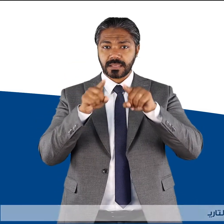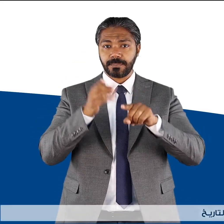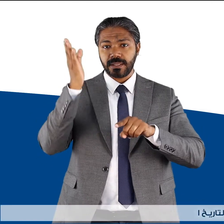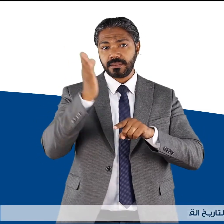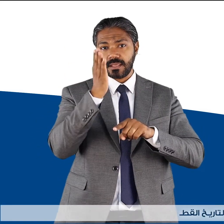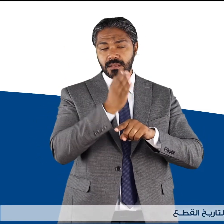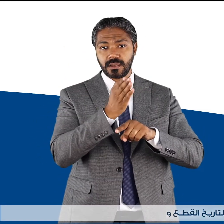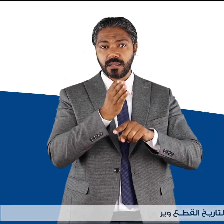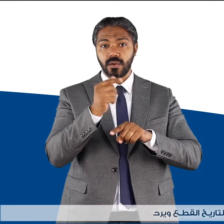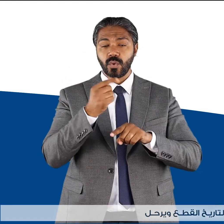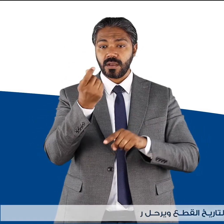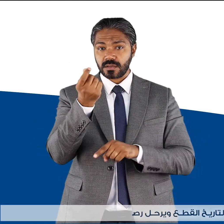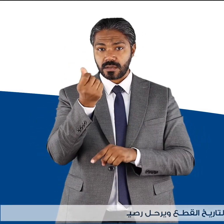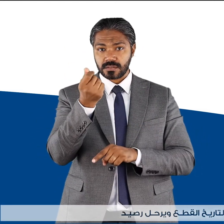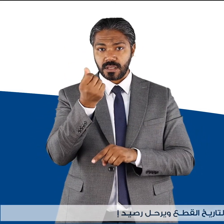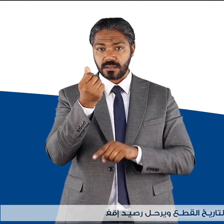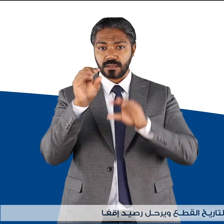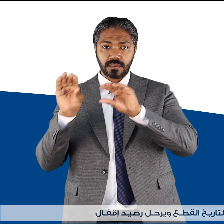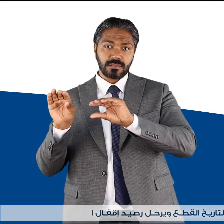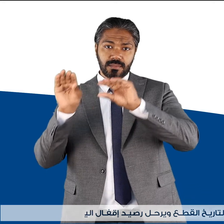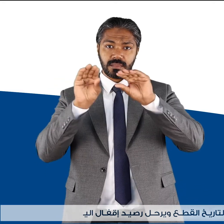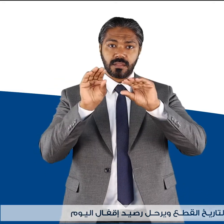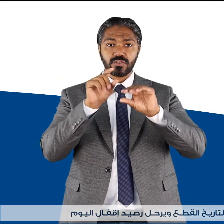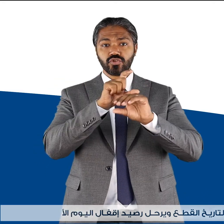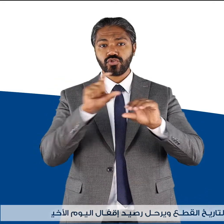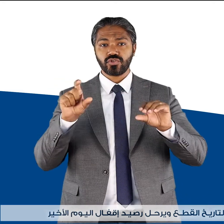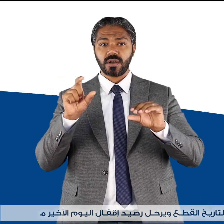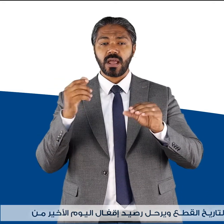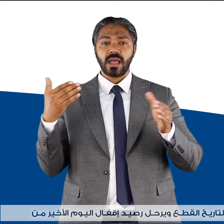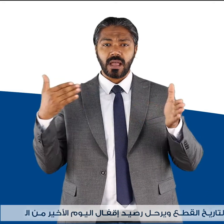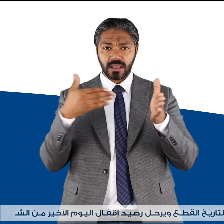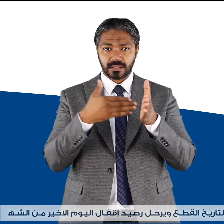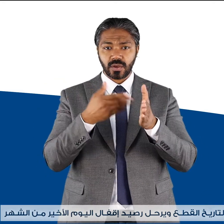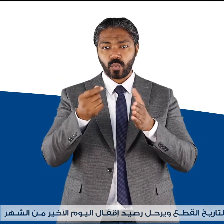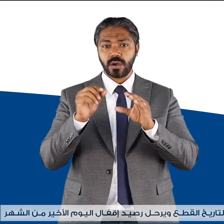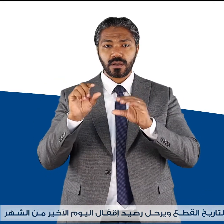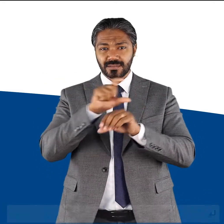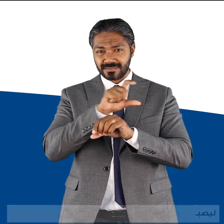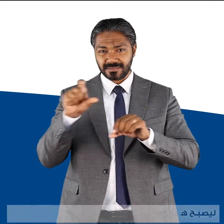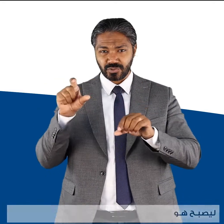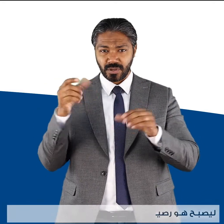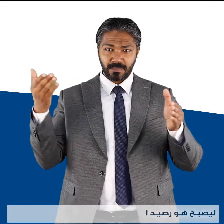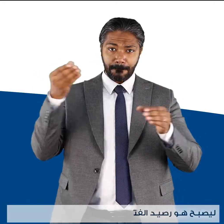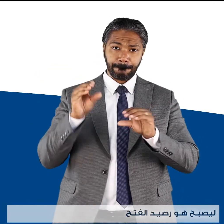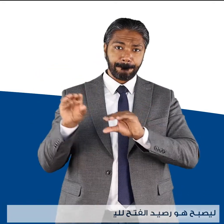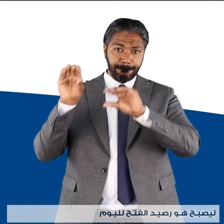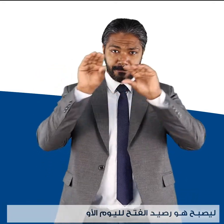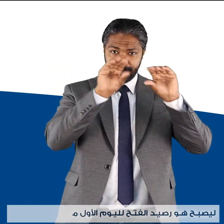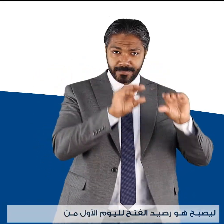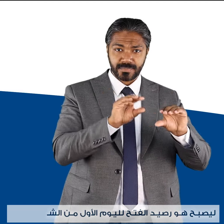لتاريخ القطع ويرحل رصيد إقفال اليوم الأخير من الشهر ليصبح هو رصيد الفتح لليوم